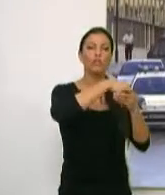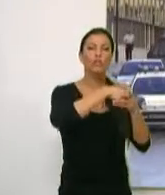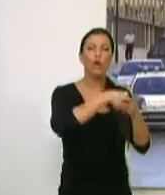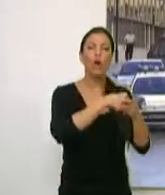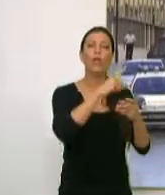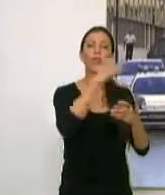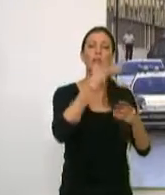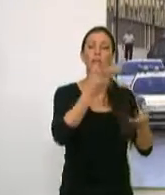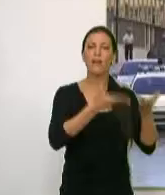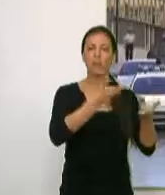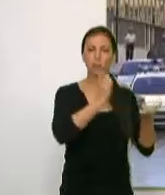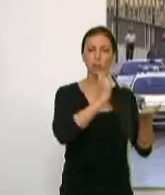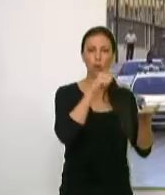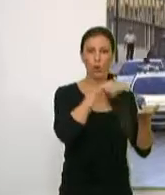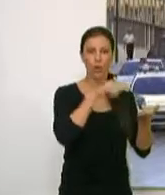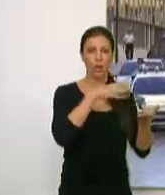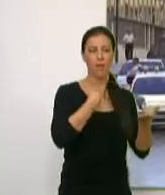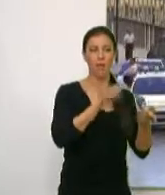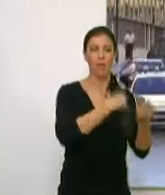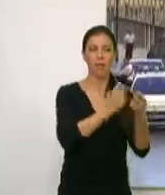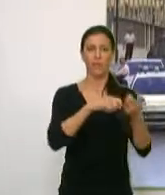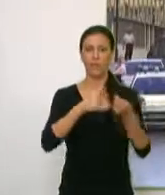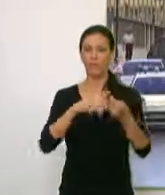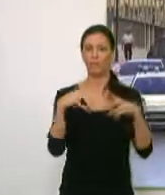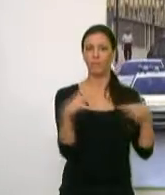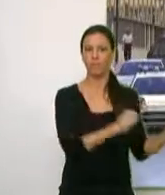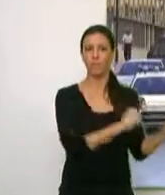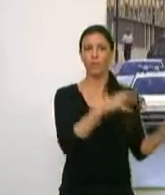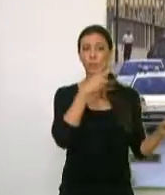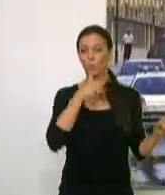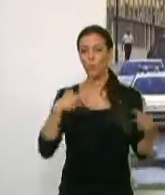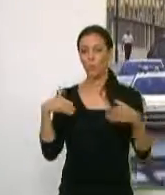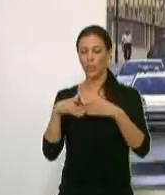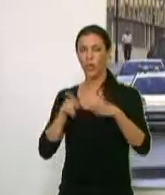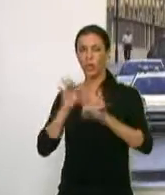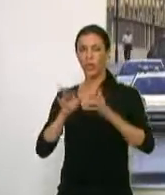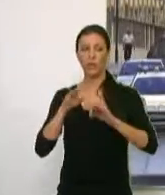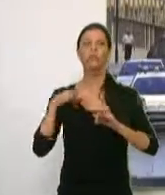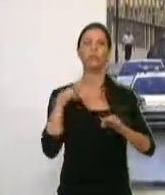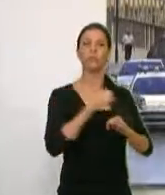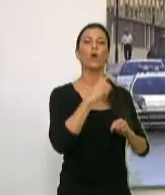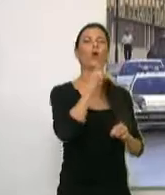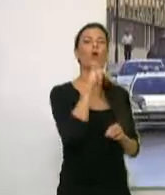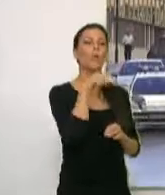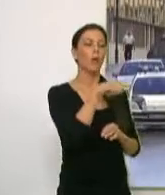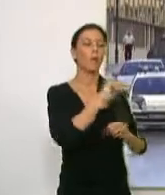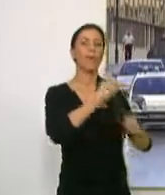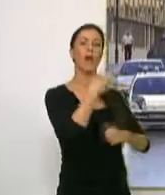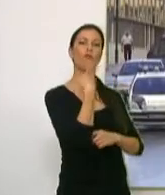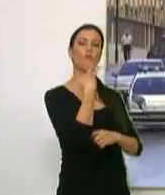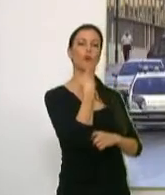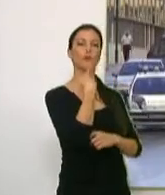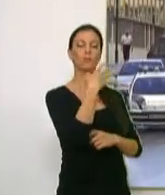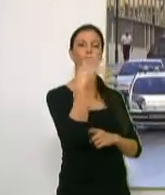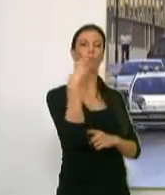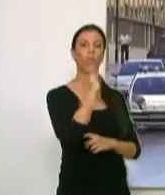100 gramos de marihuana con la finalidad de distribuirla. Una dotación policial localizó al detenido fumándose